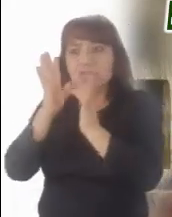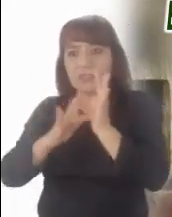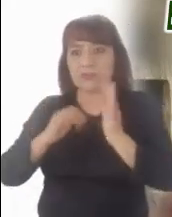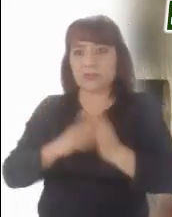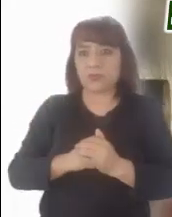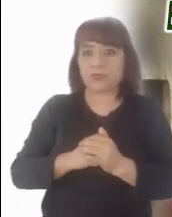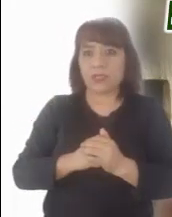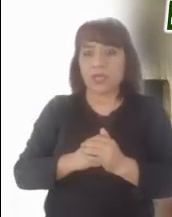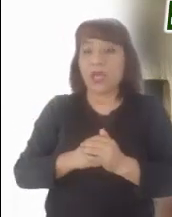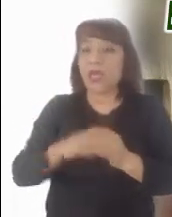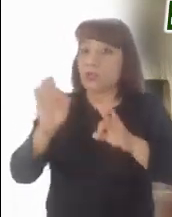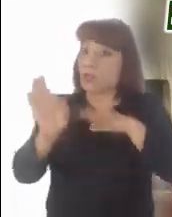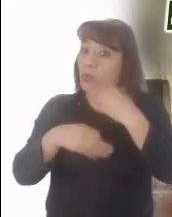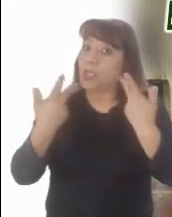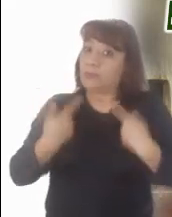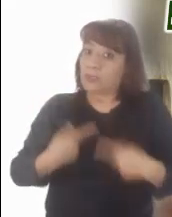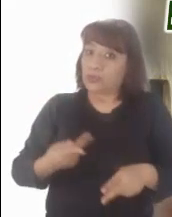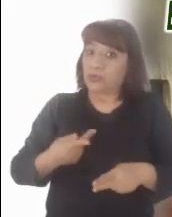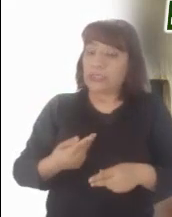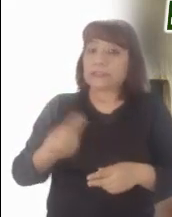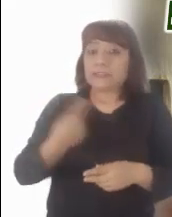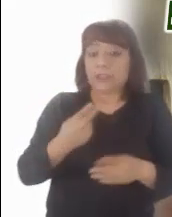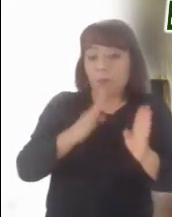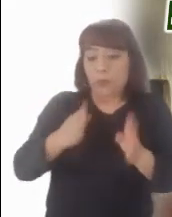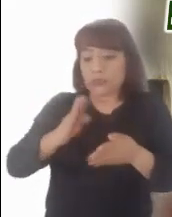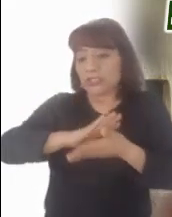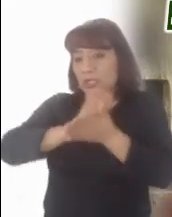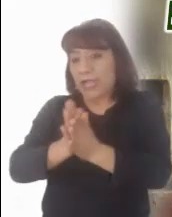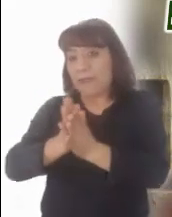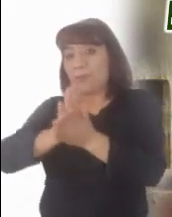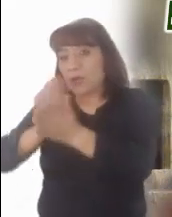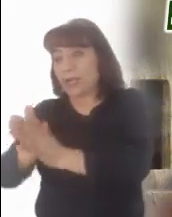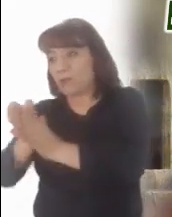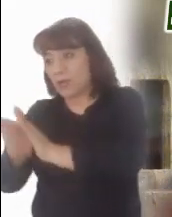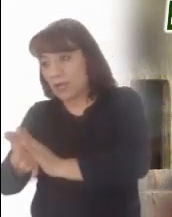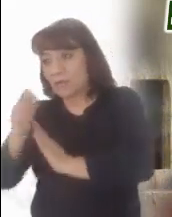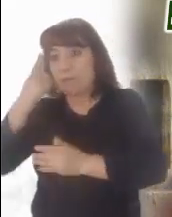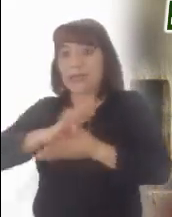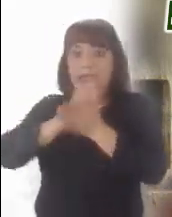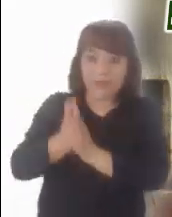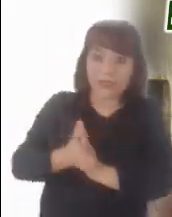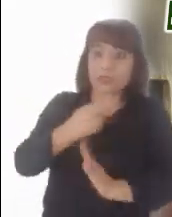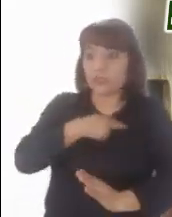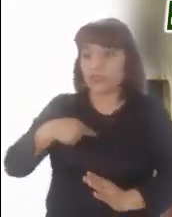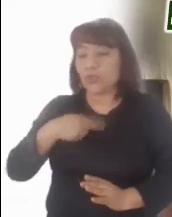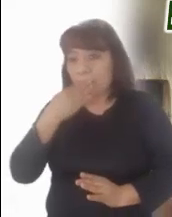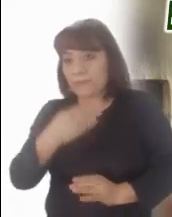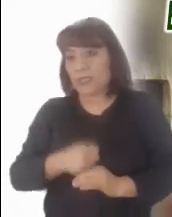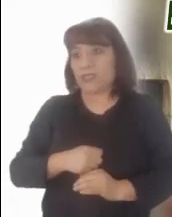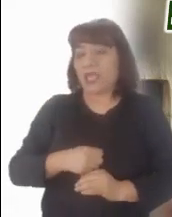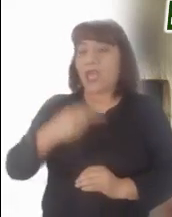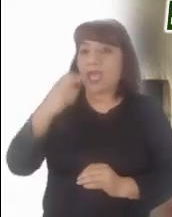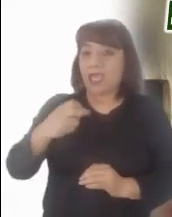recibe de ser testigo de la resurrección, en un proceso que todo discípulo debe recorrer, nos enseña